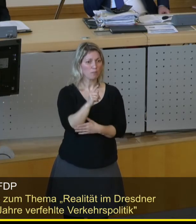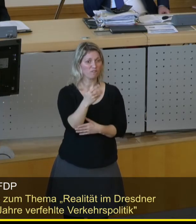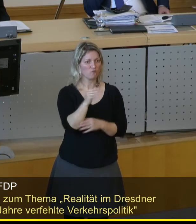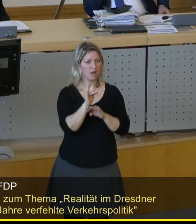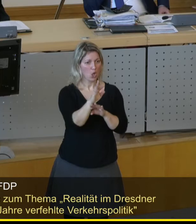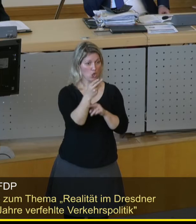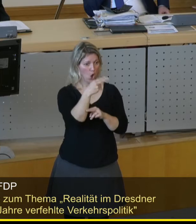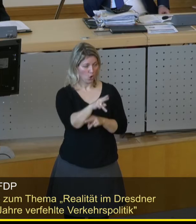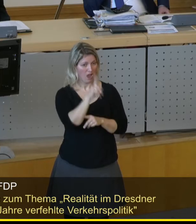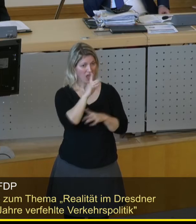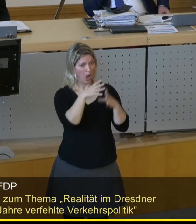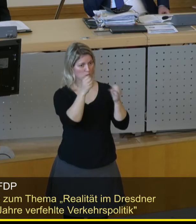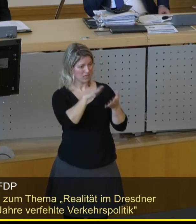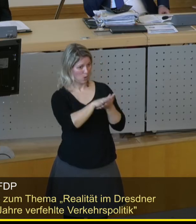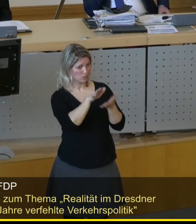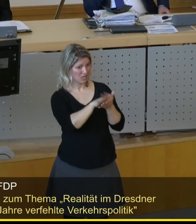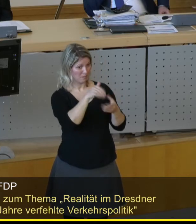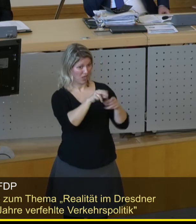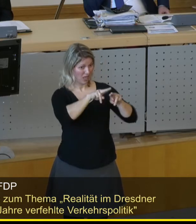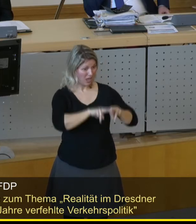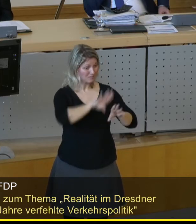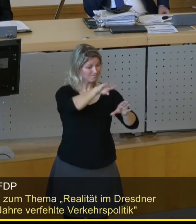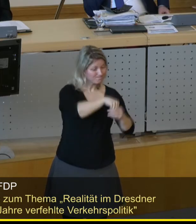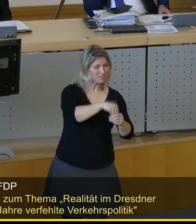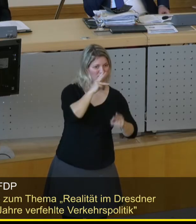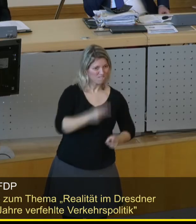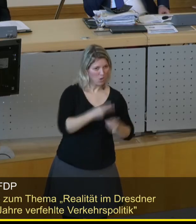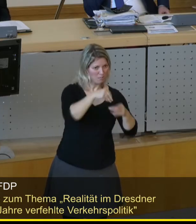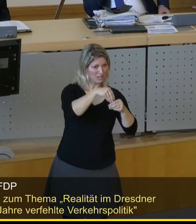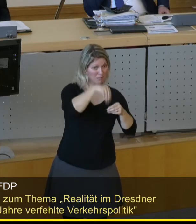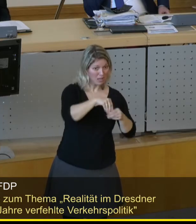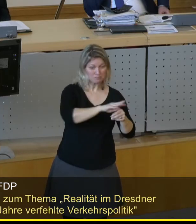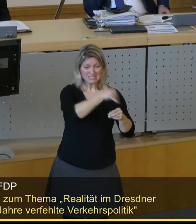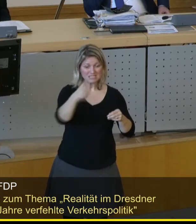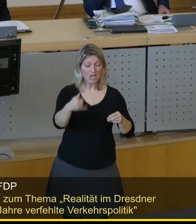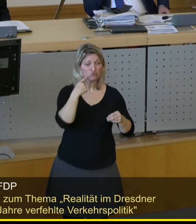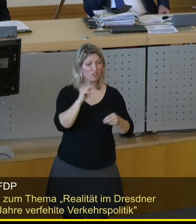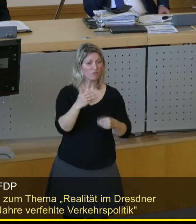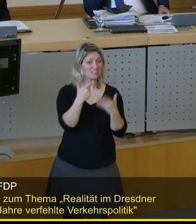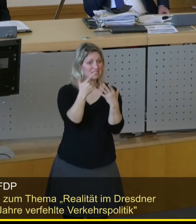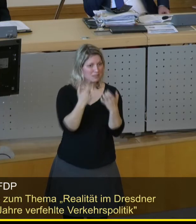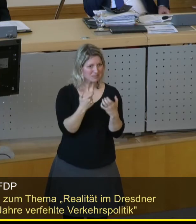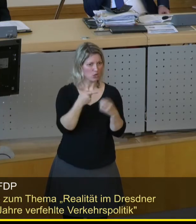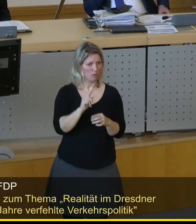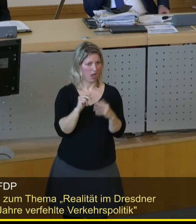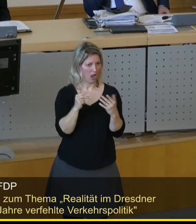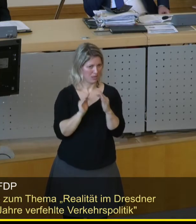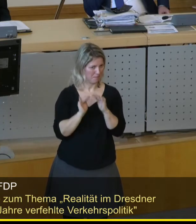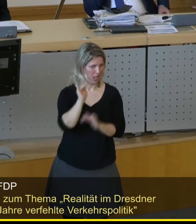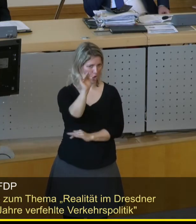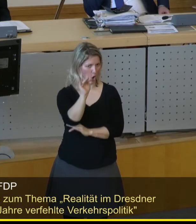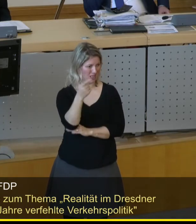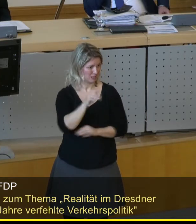Haushaltsausgabenreste inklusive Fördermittel hatten, auf inzwischen 75 Millionen, 75,8 Millionen